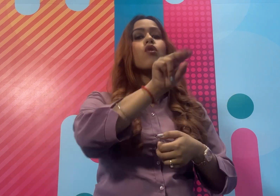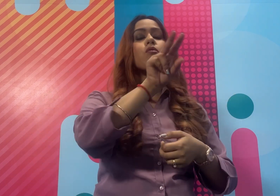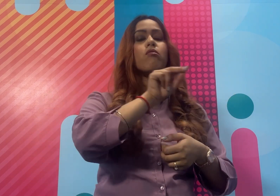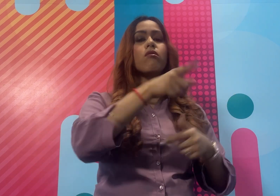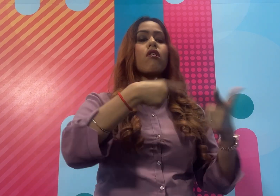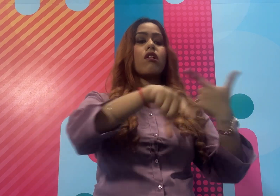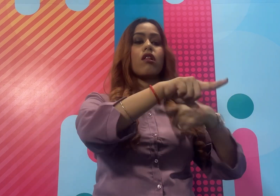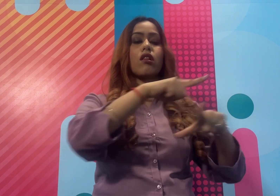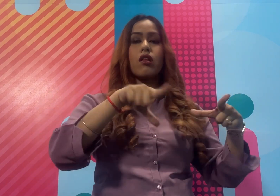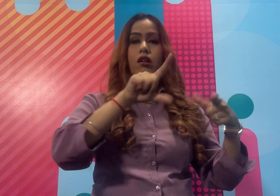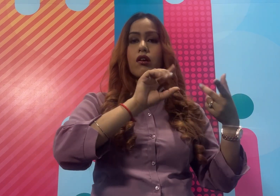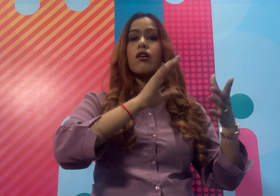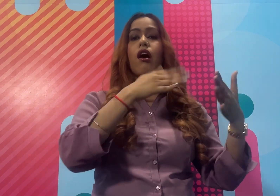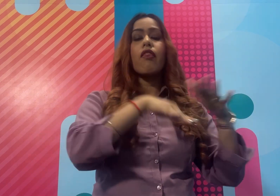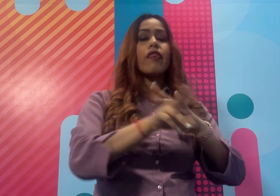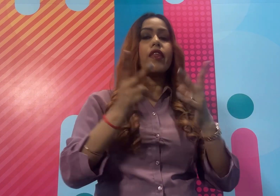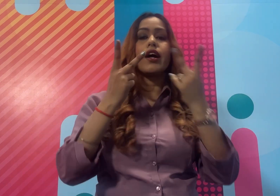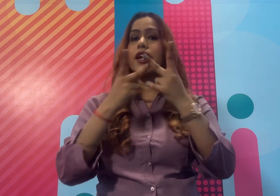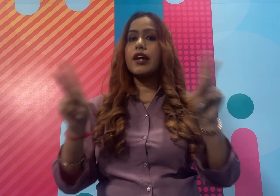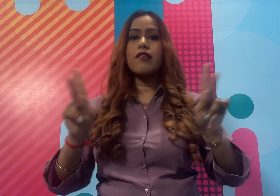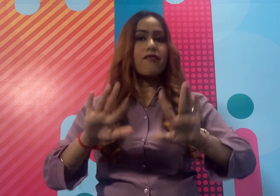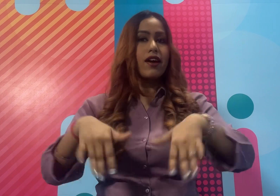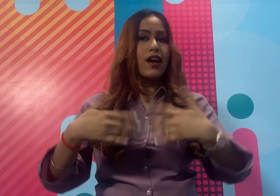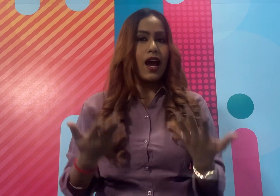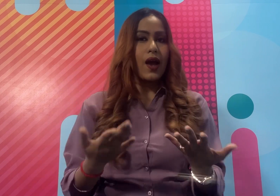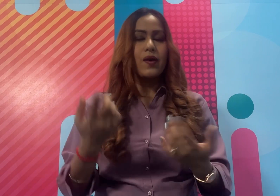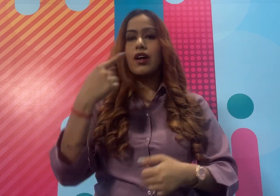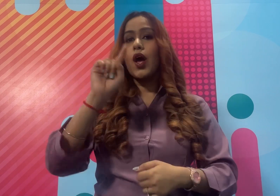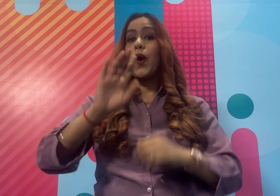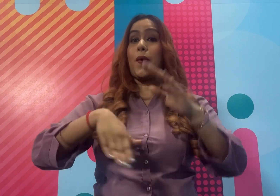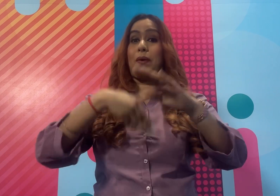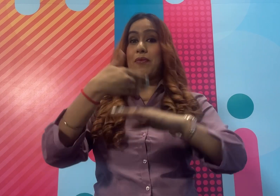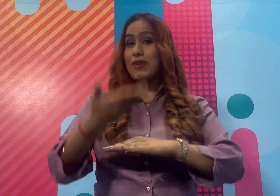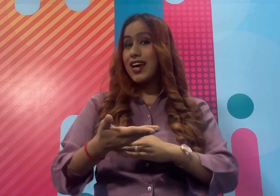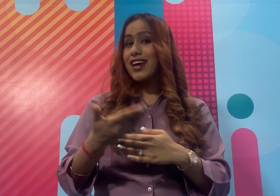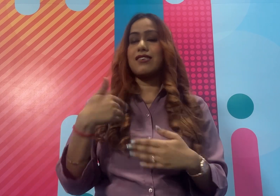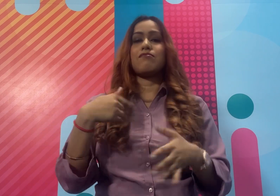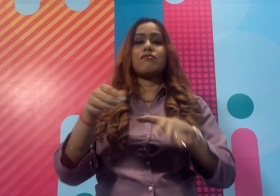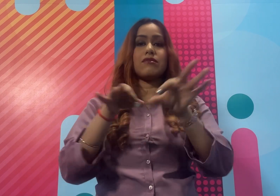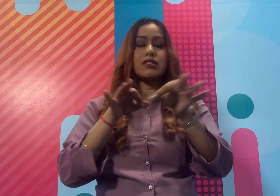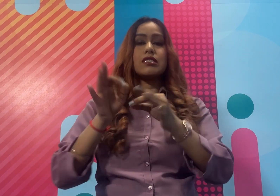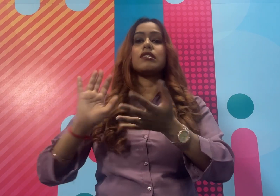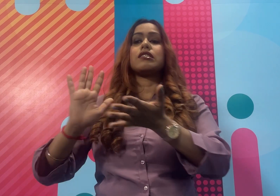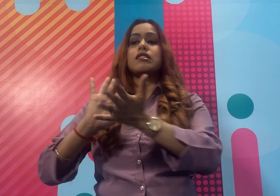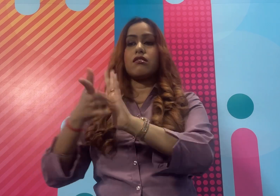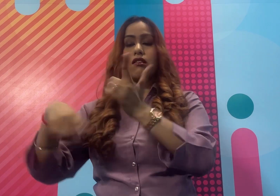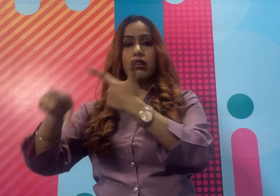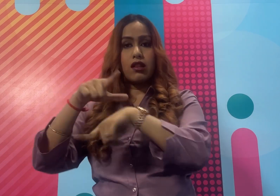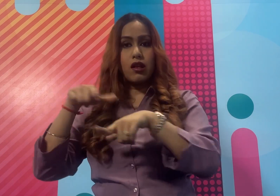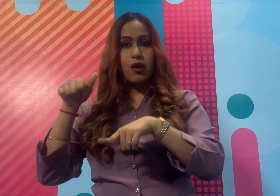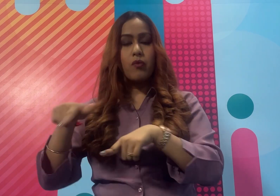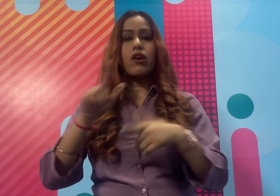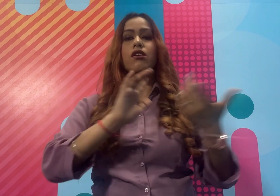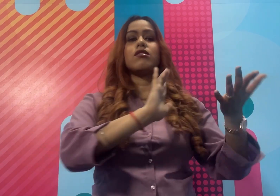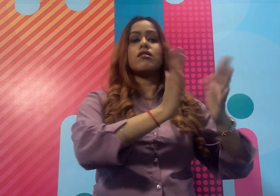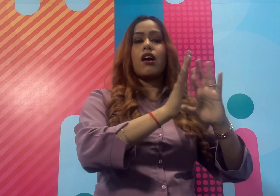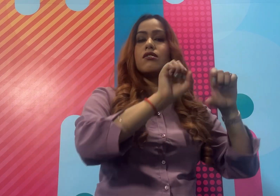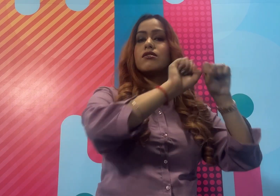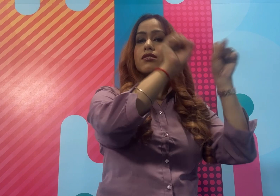और spoken language interpretation में क्या differences होते हैं उसके बाद हमने आपको sign language